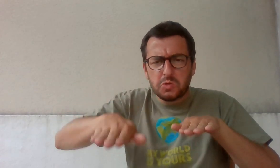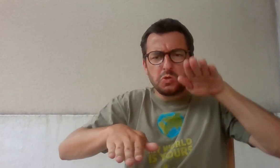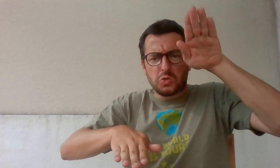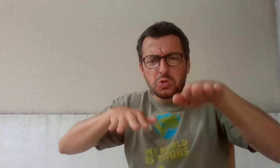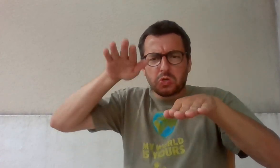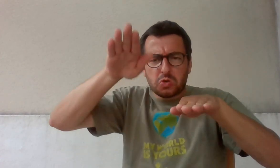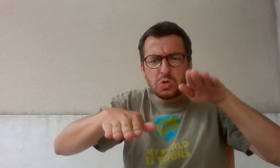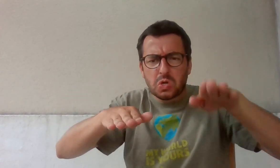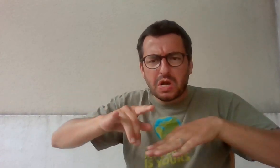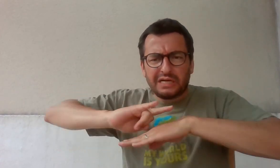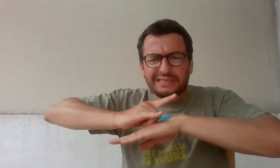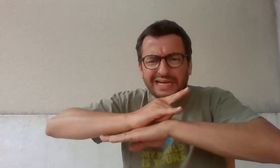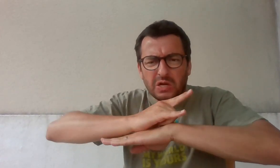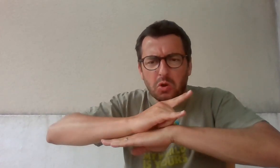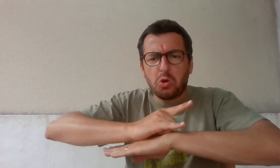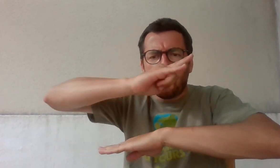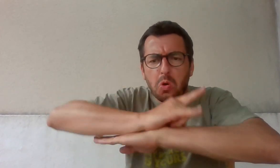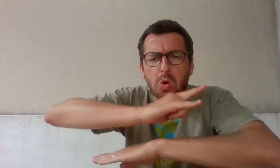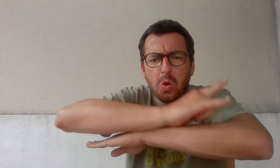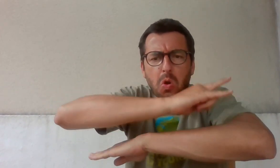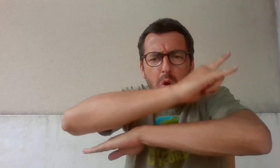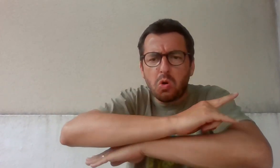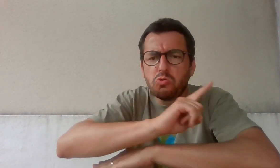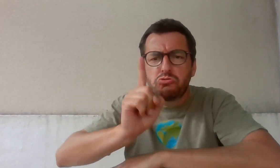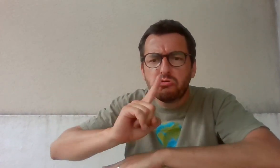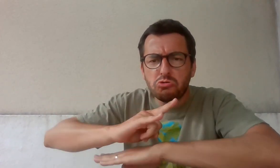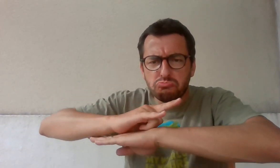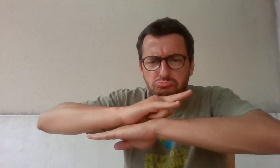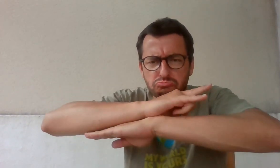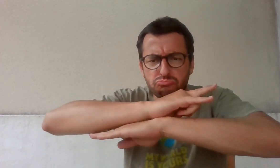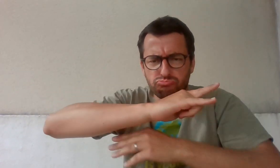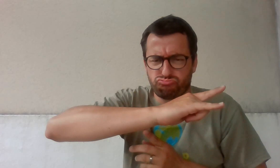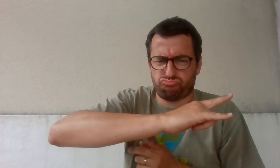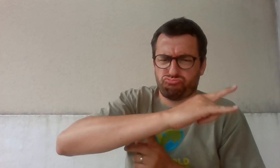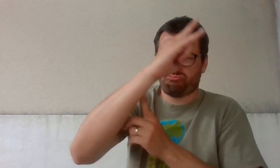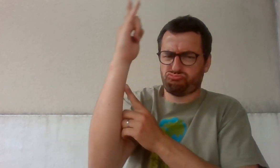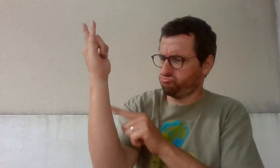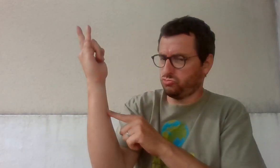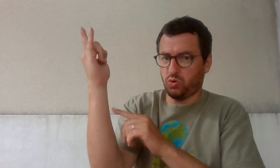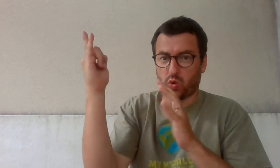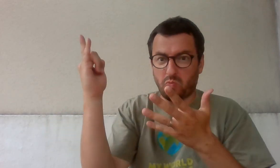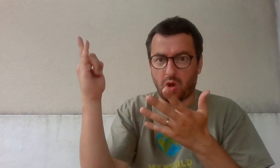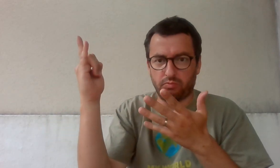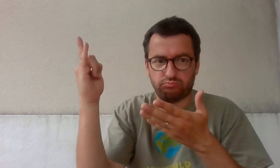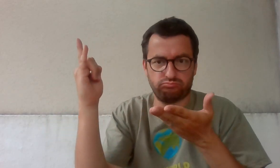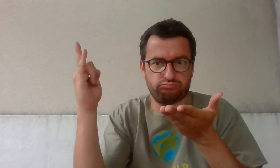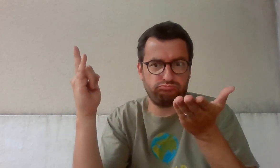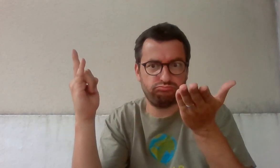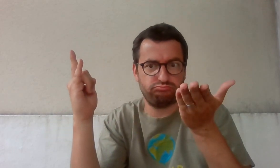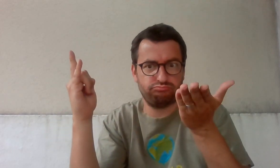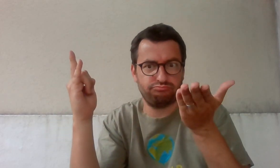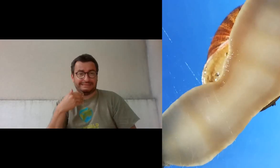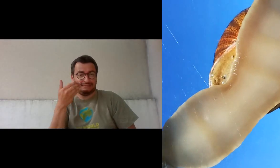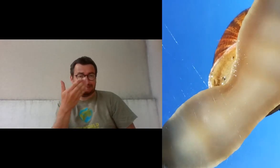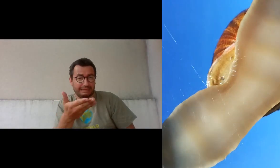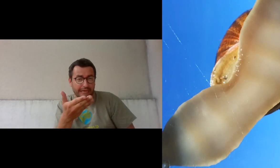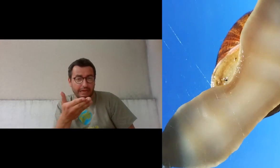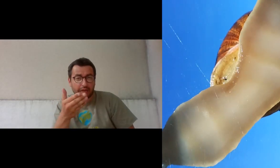Mais, en fait, quand les gens ont des pieds, ils marchent comme ça. Mais l'escargot, on ne le voit pas marcher comme ça, il glisse. Comment est-ce que c'est dessous ?